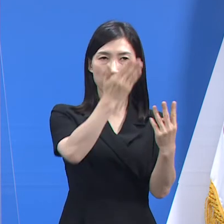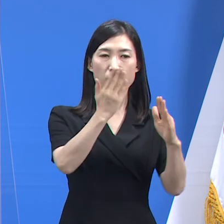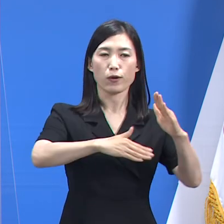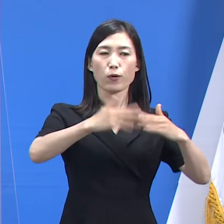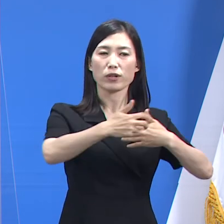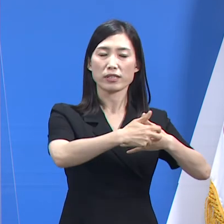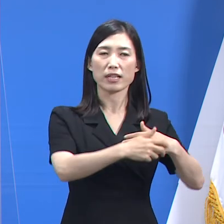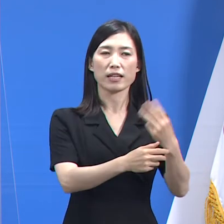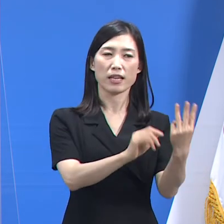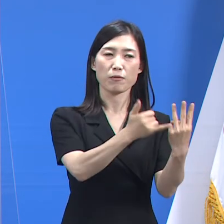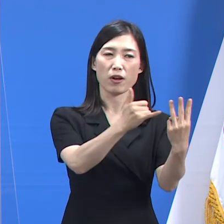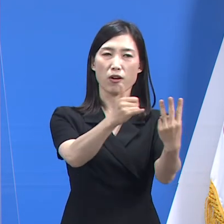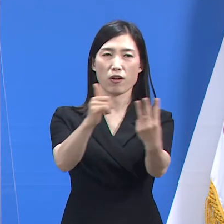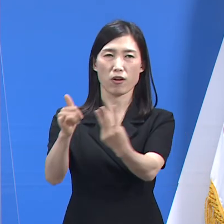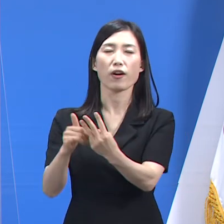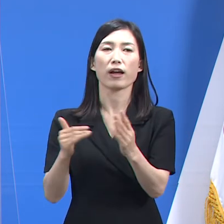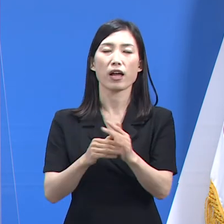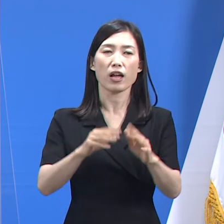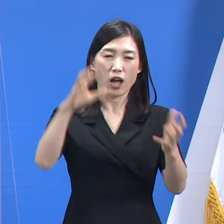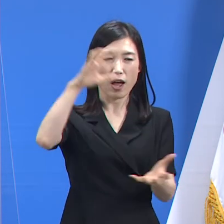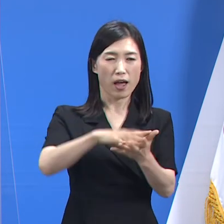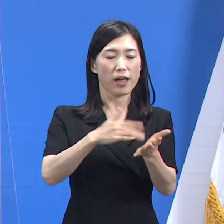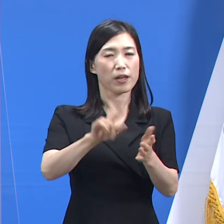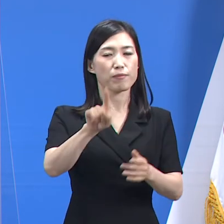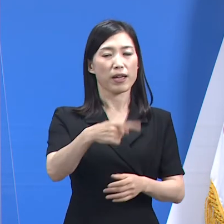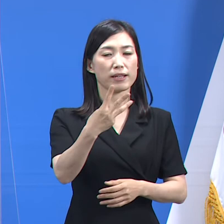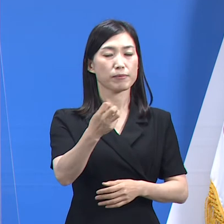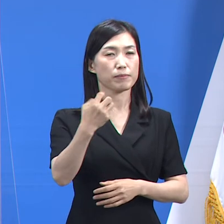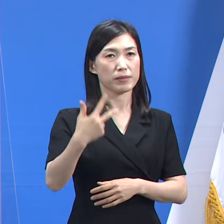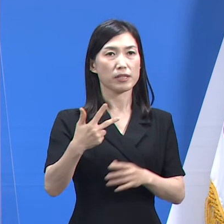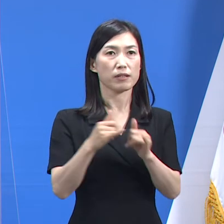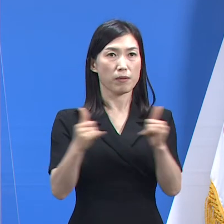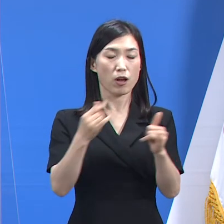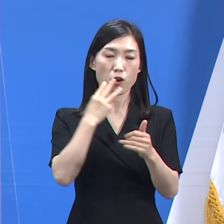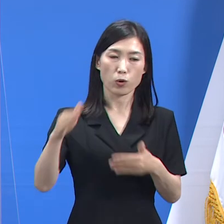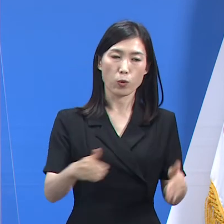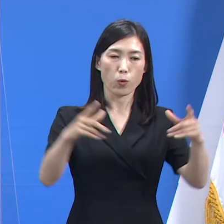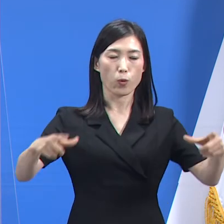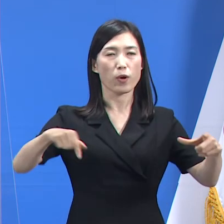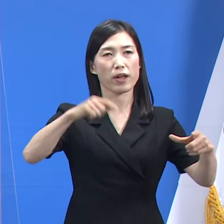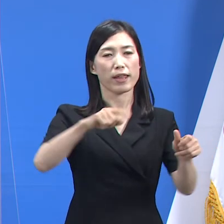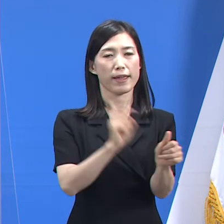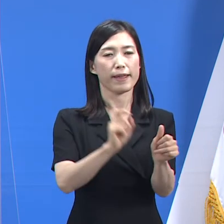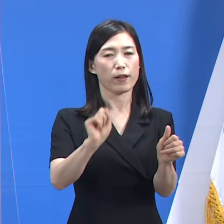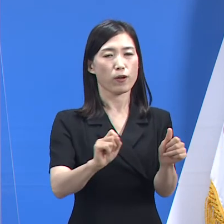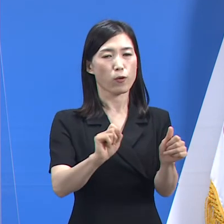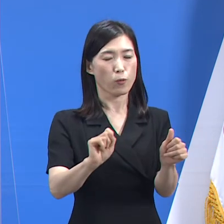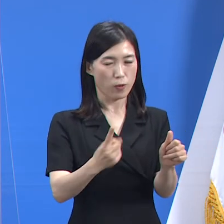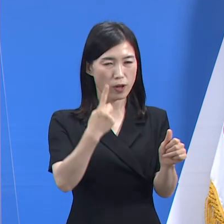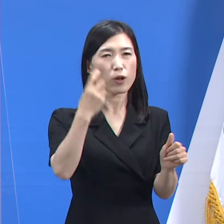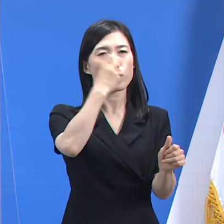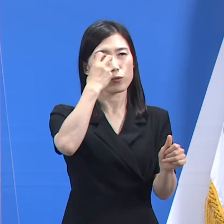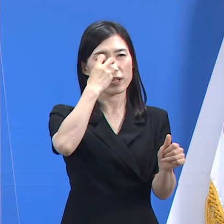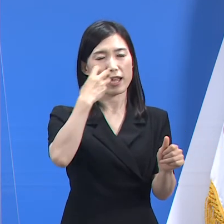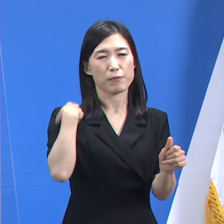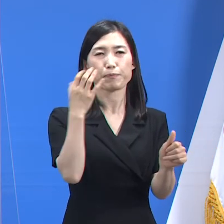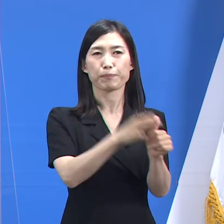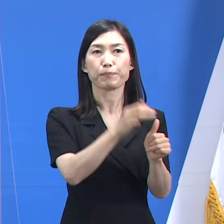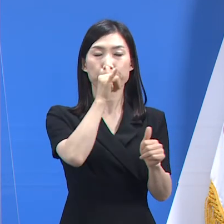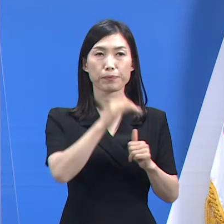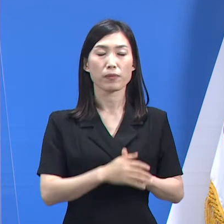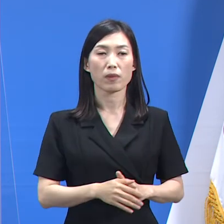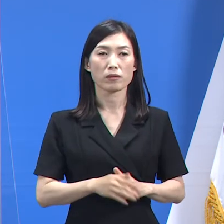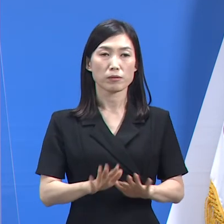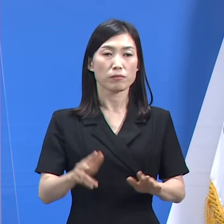총 137명의 역학조사관이 활동하고 있습니다. 각 시군마다 역학조사관이